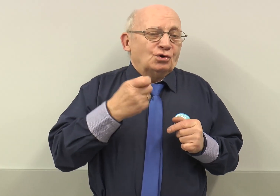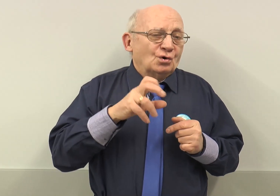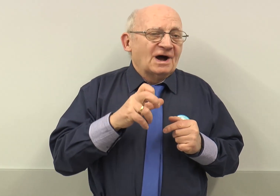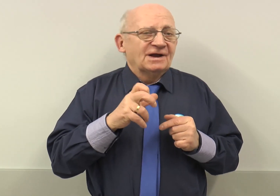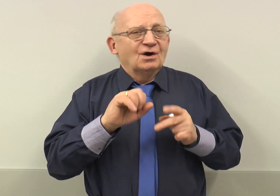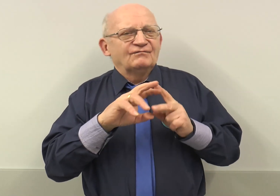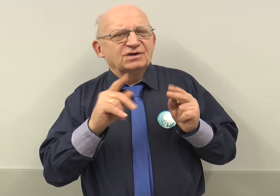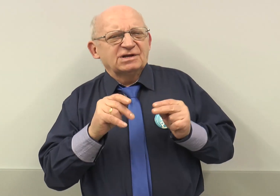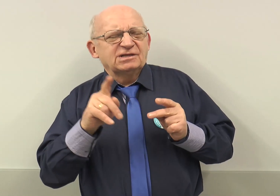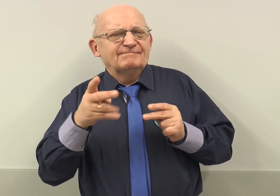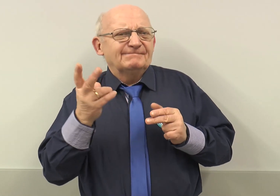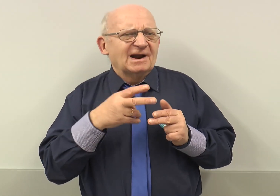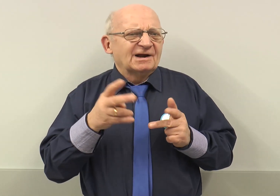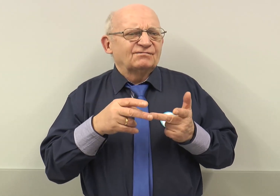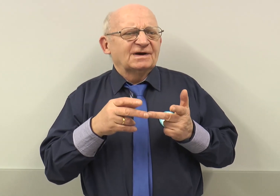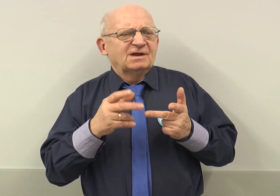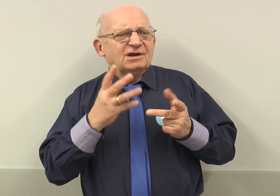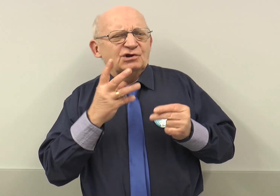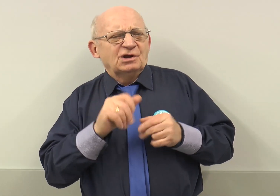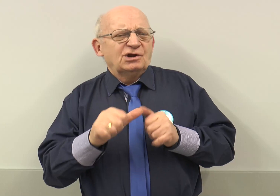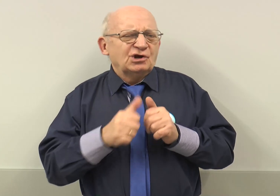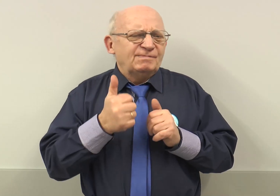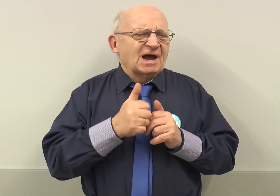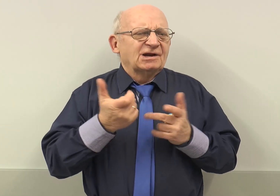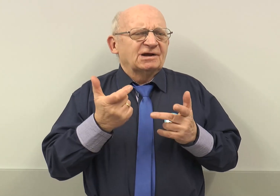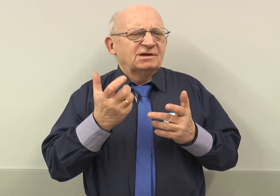duchach, o wszystkich tam malarstwach, rzeźbiarzach,